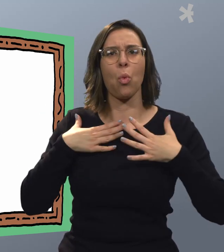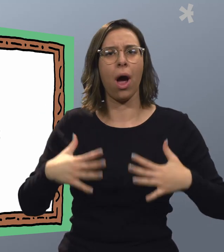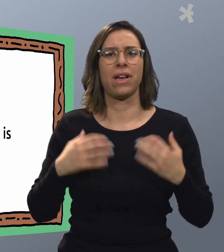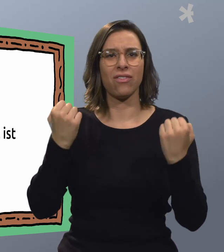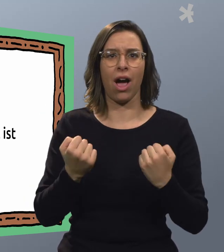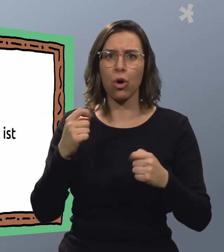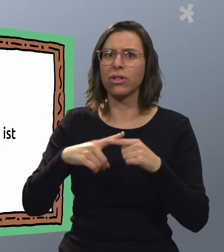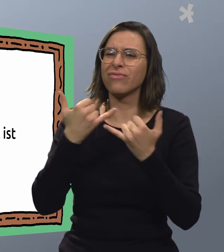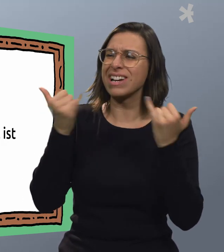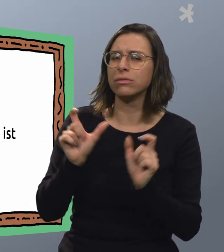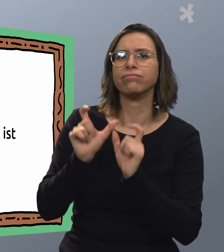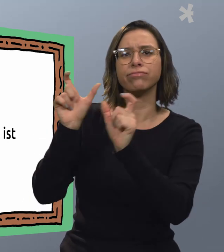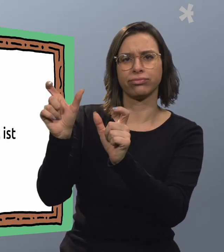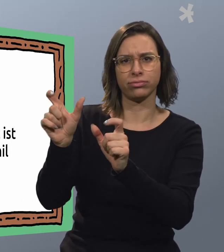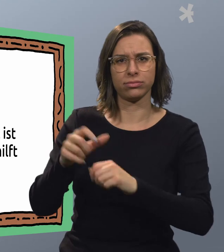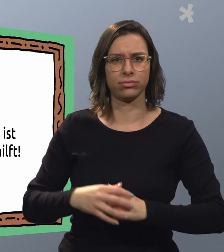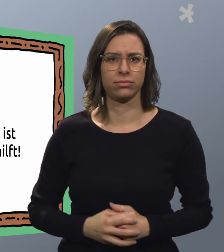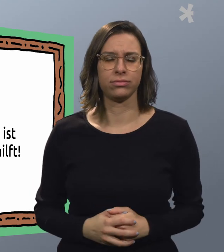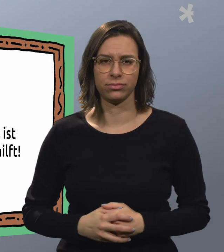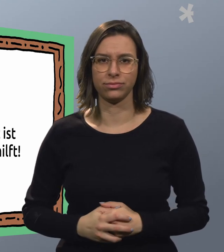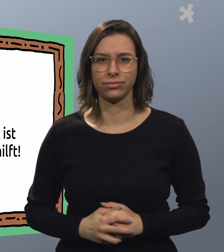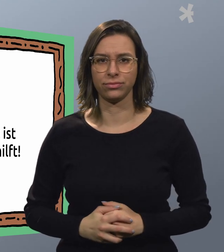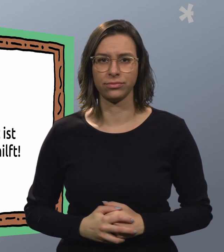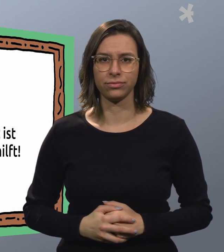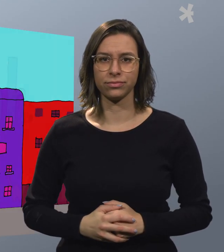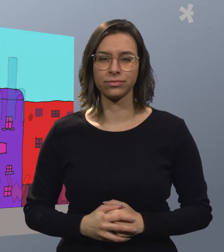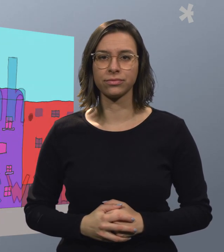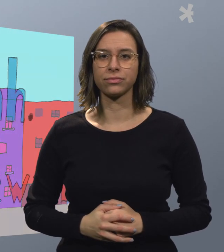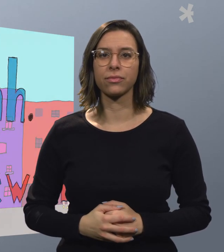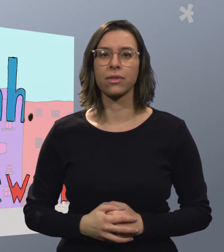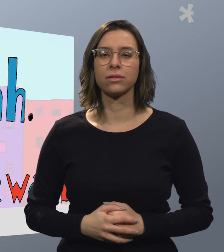körperliche Gewalt ist und was gegen Gewalt hilft.